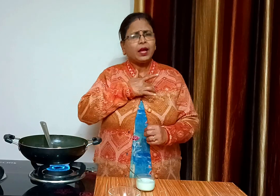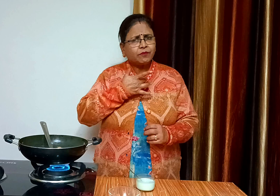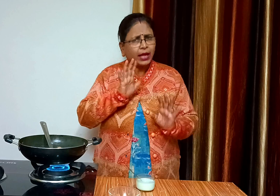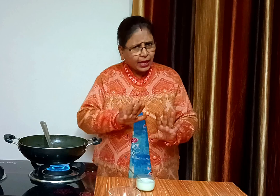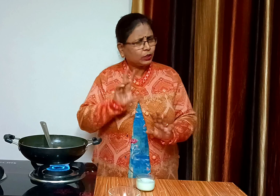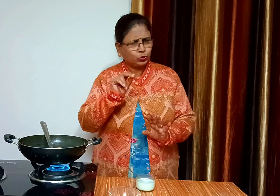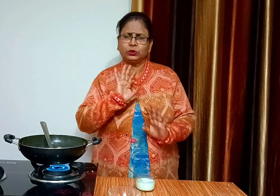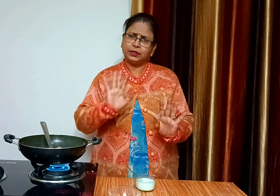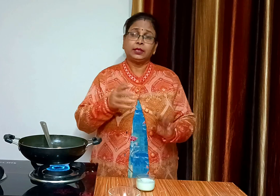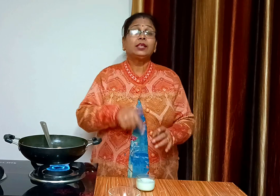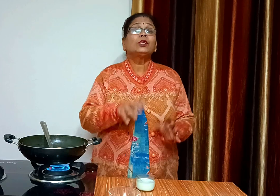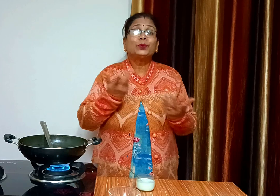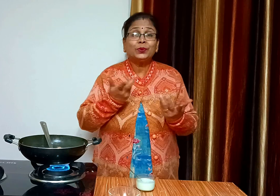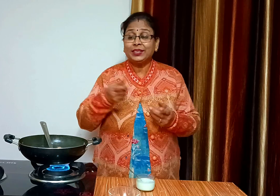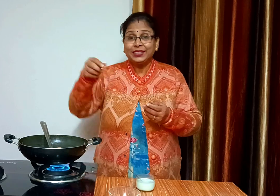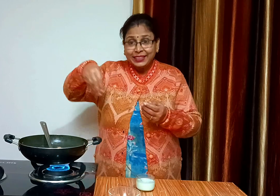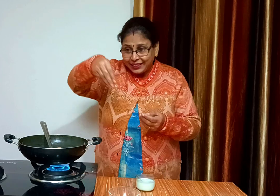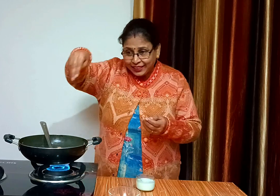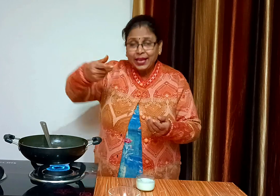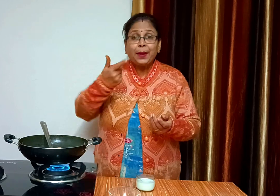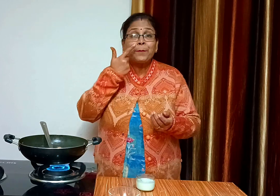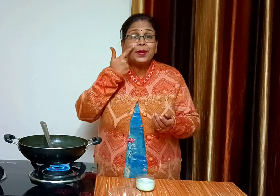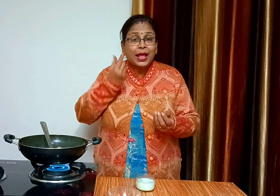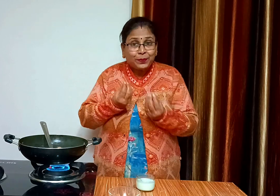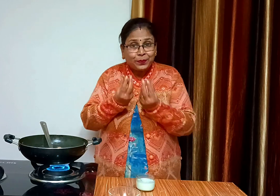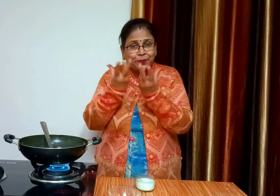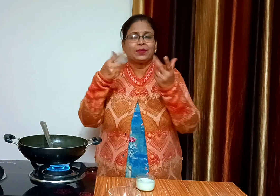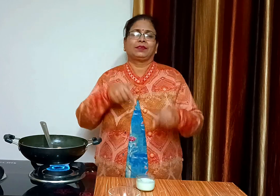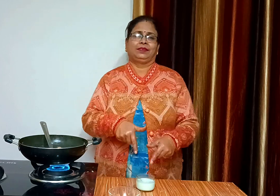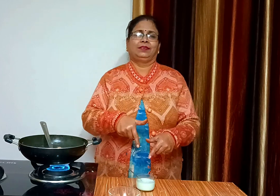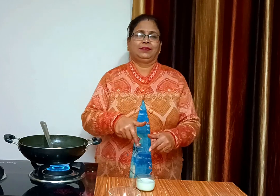यह ओप्शनल है, हम इसे इसलिए बना रहे हैं क्योंकि उससे बिर्यानी का कलर काफी अच्छा आता है